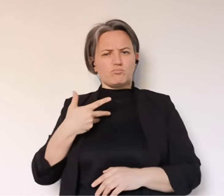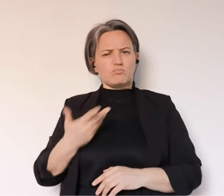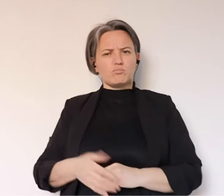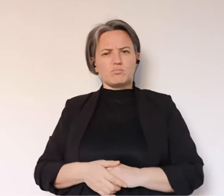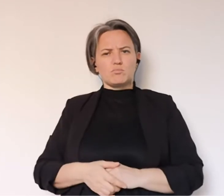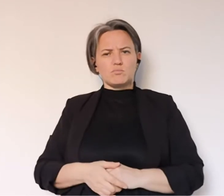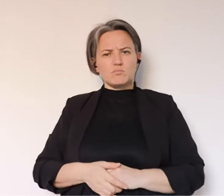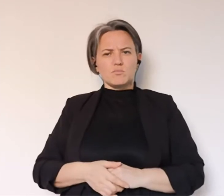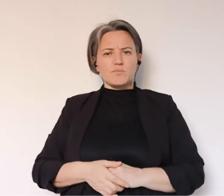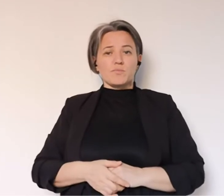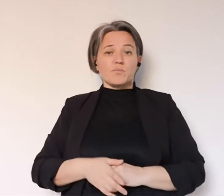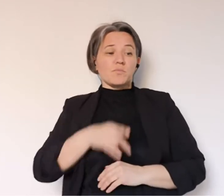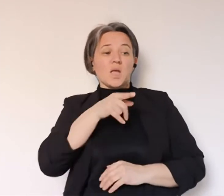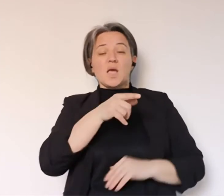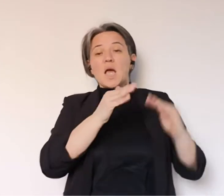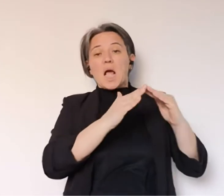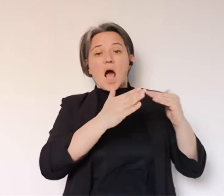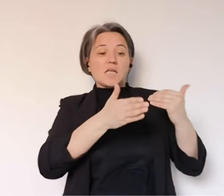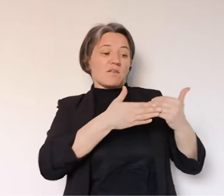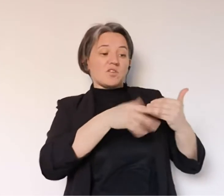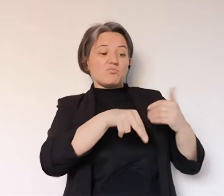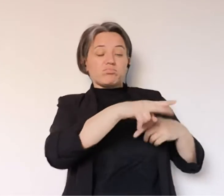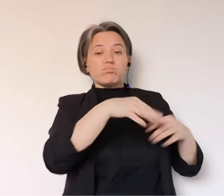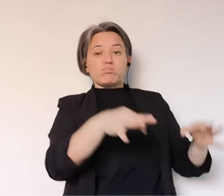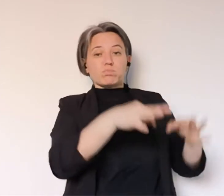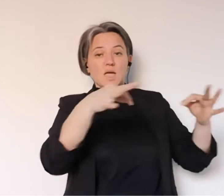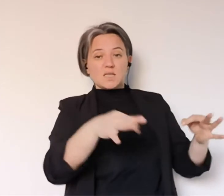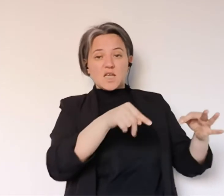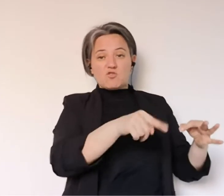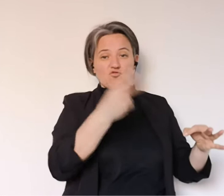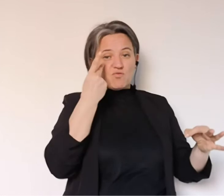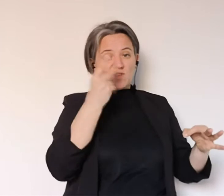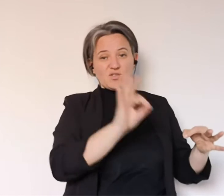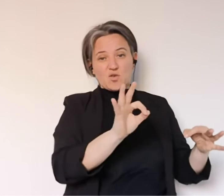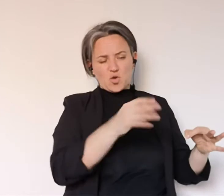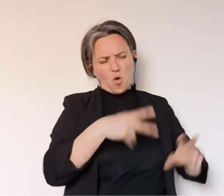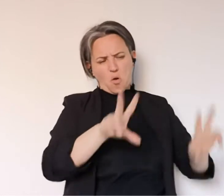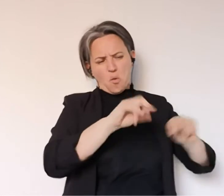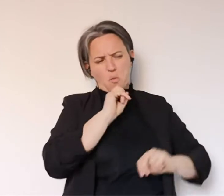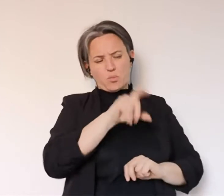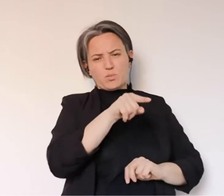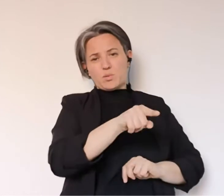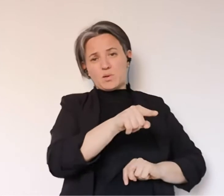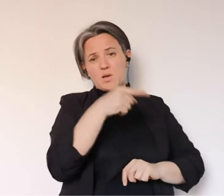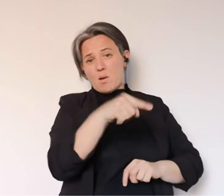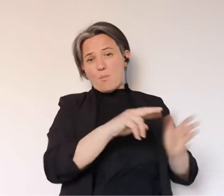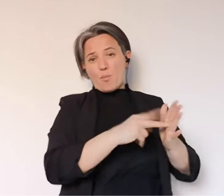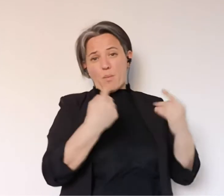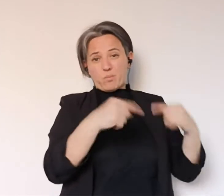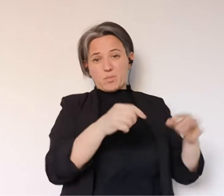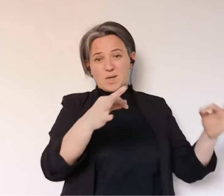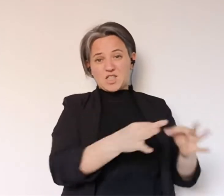puntualissimi controlli in giro, poi dopo magari non erano sotto casa vostra dove avete visto le persone che